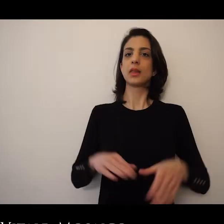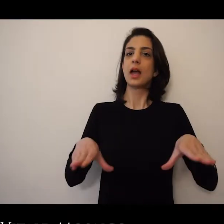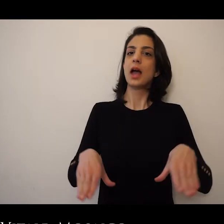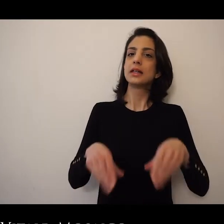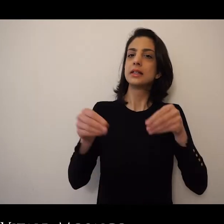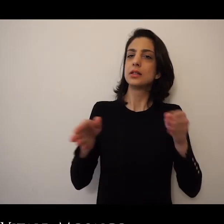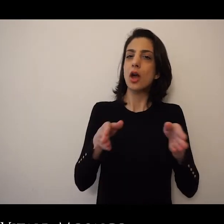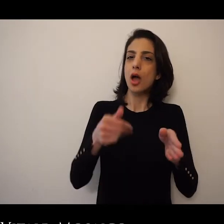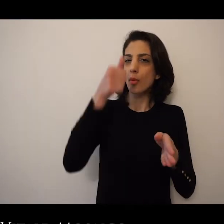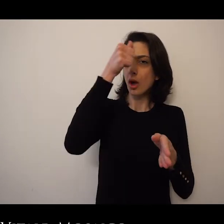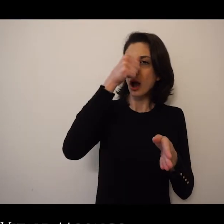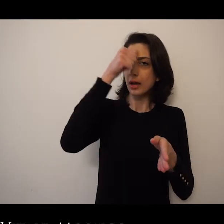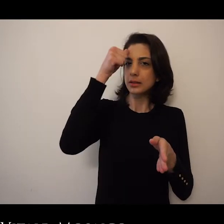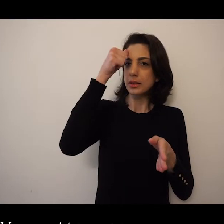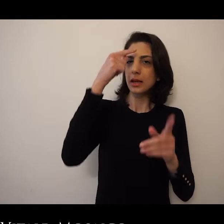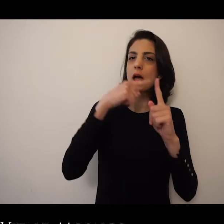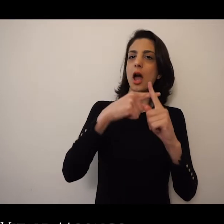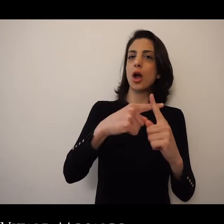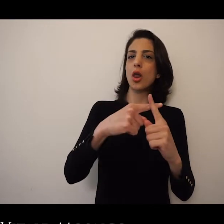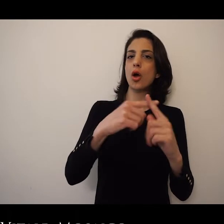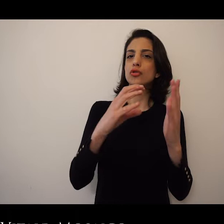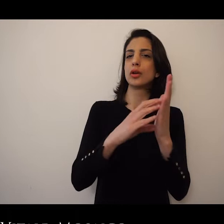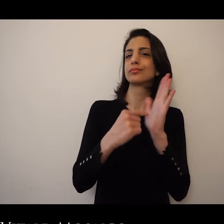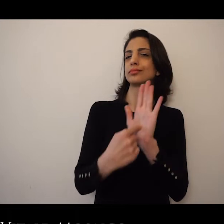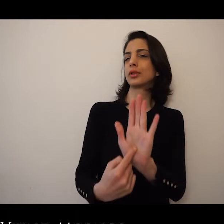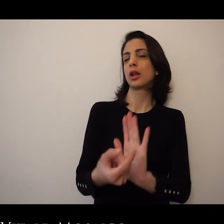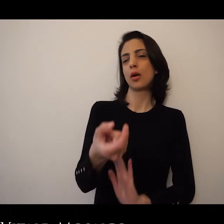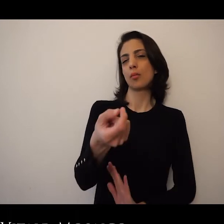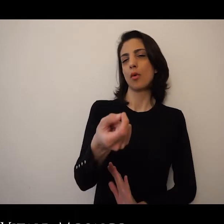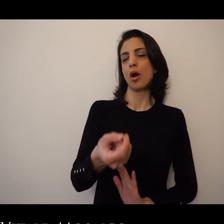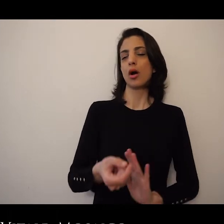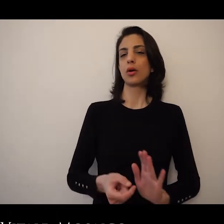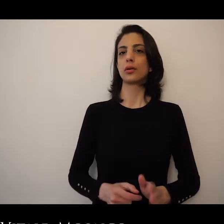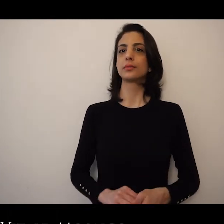All'inizio della storia cristiana non era rappresentata molto spesso.